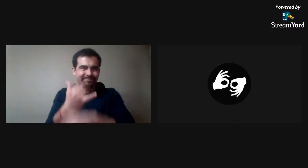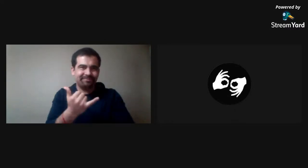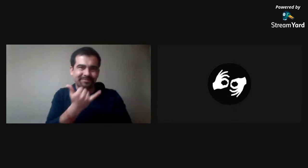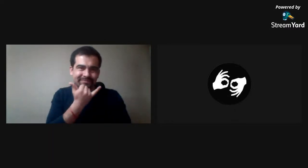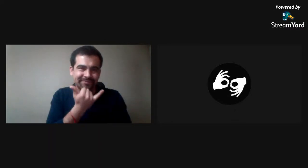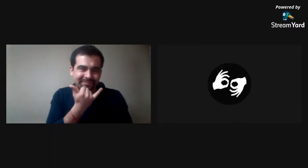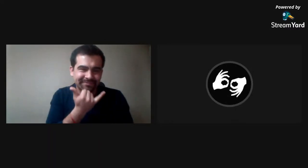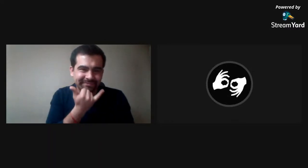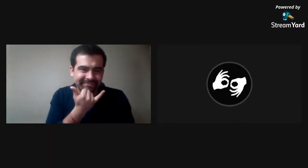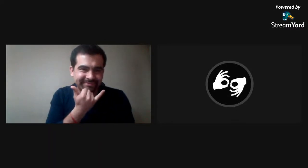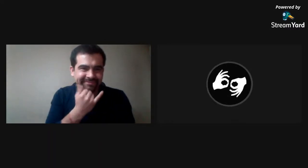Bueno,